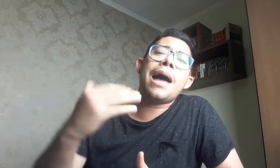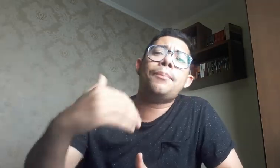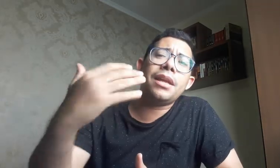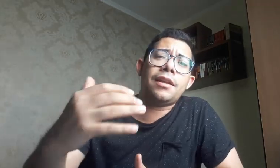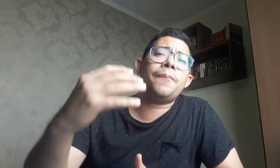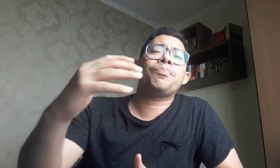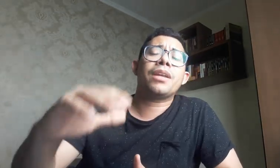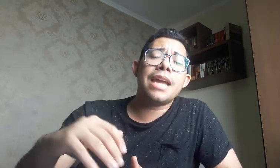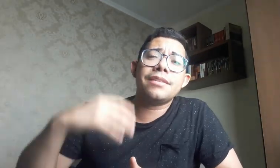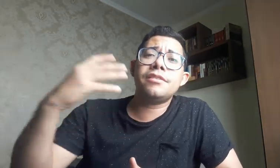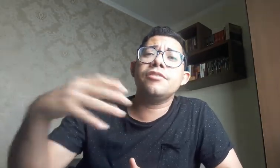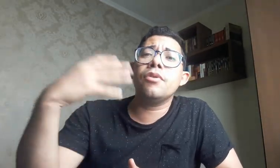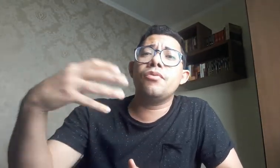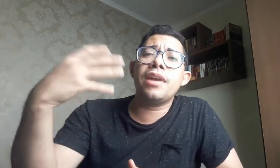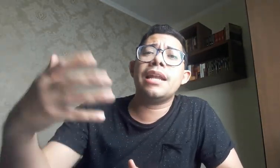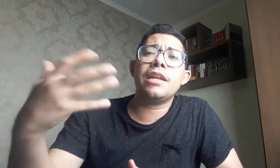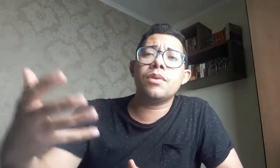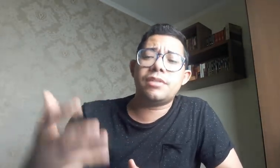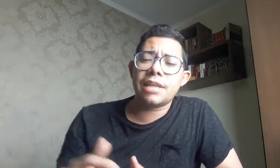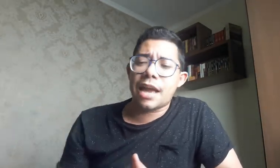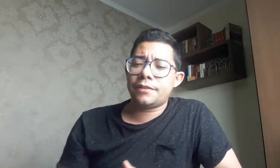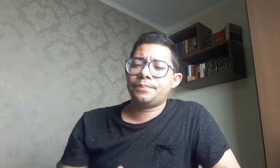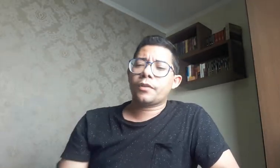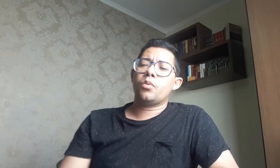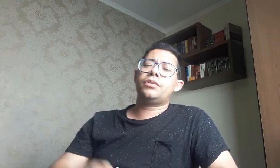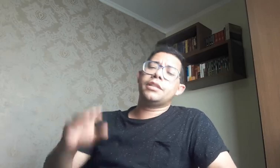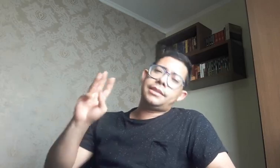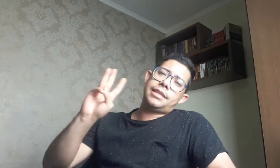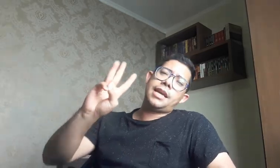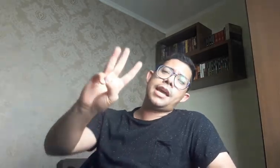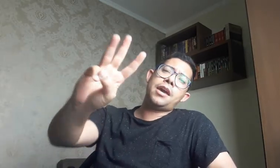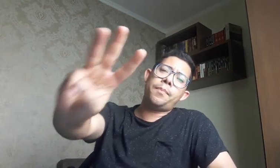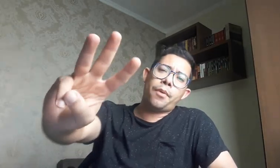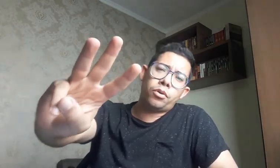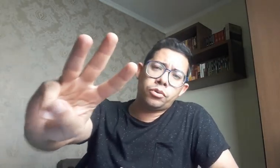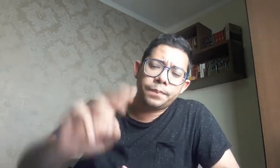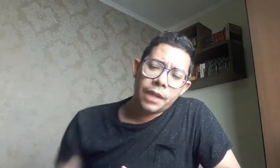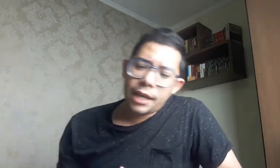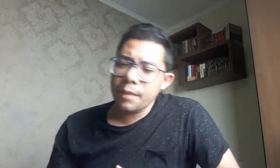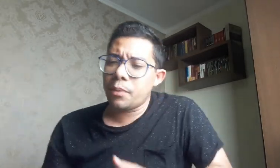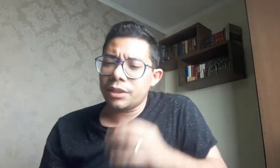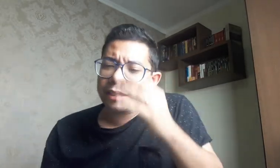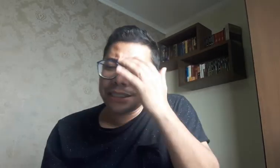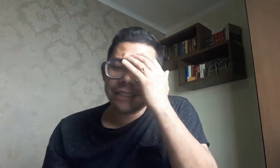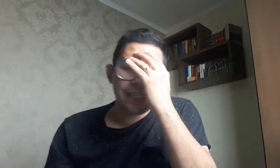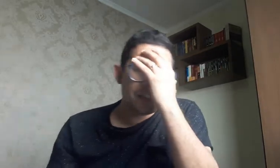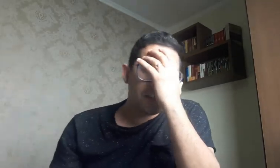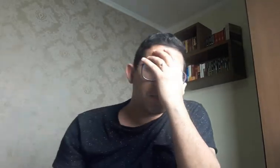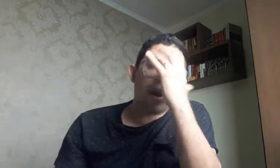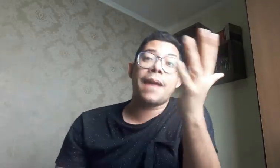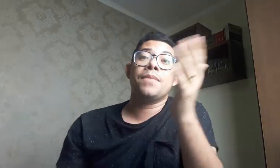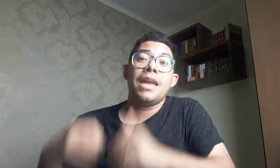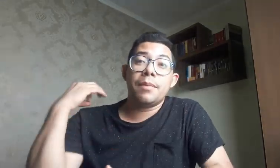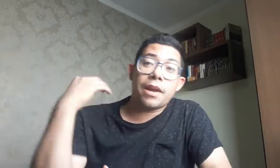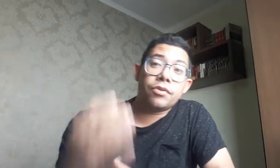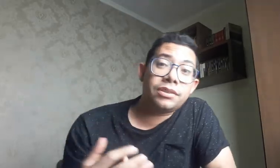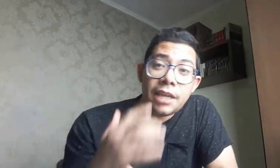aprender e a desenvolver a língua de sinais. Um terceiro ponto importantíssimo é que para você